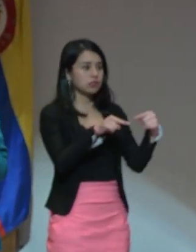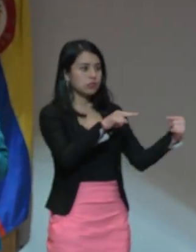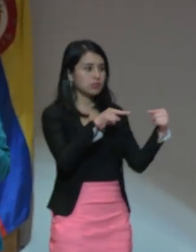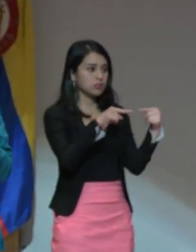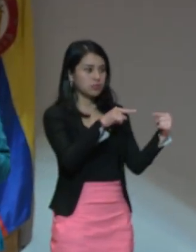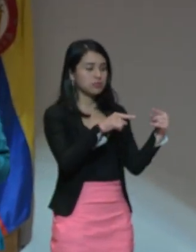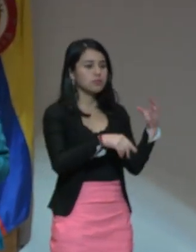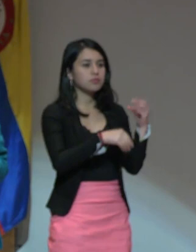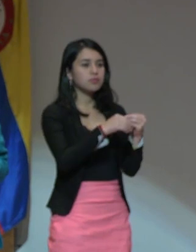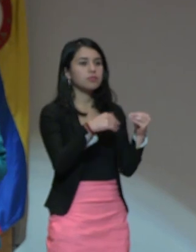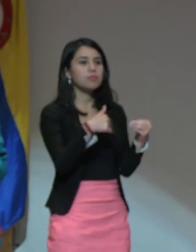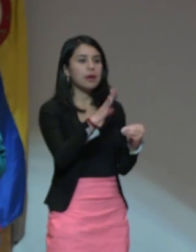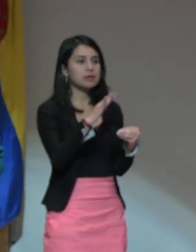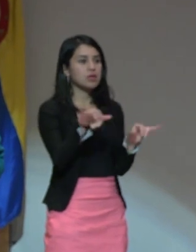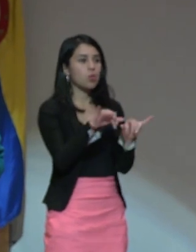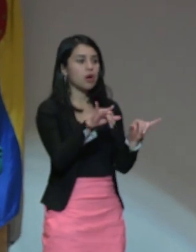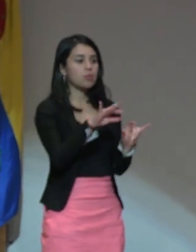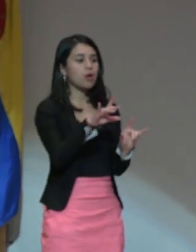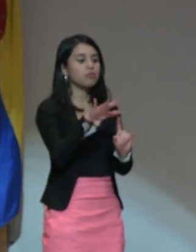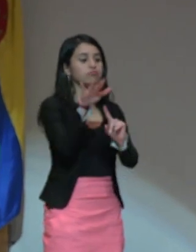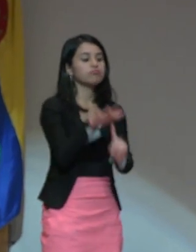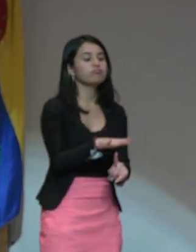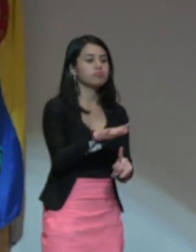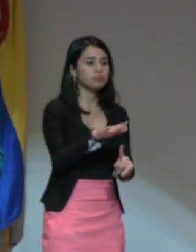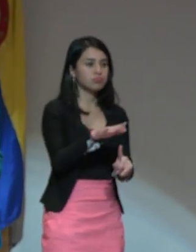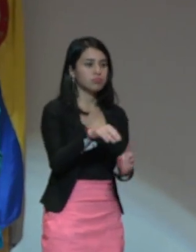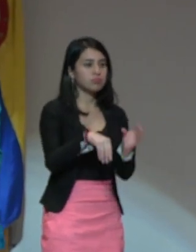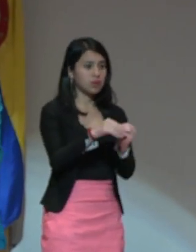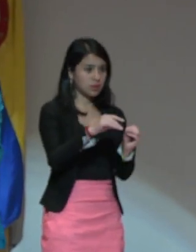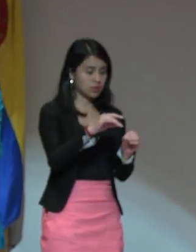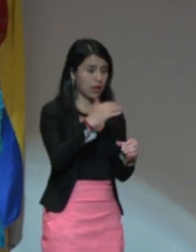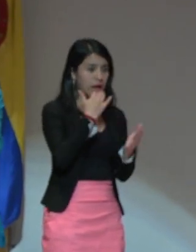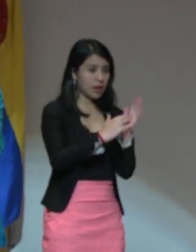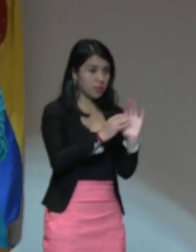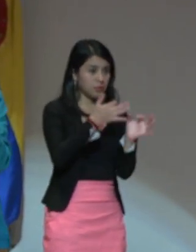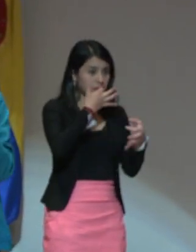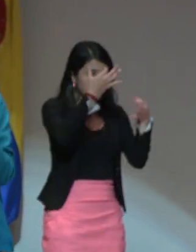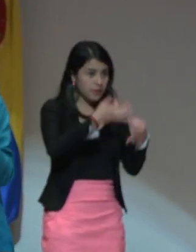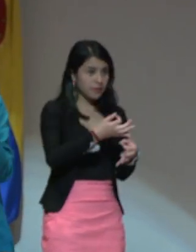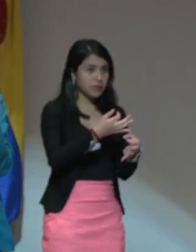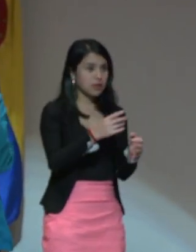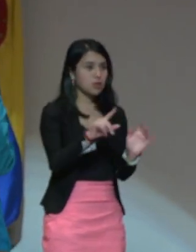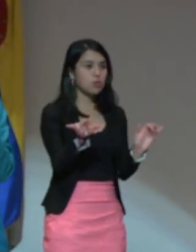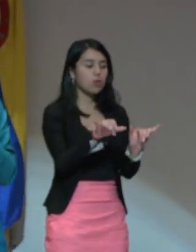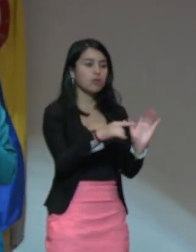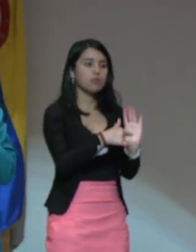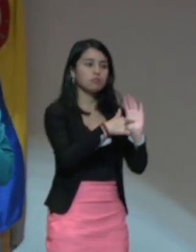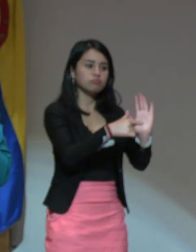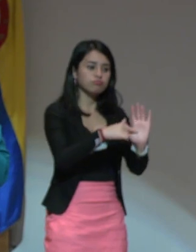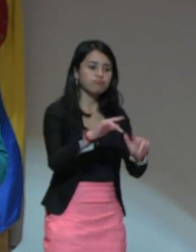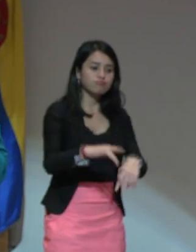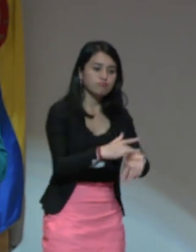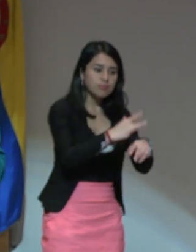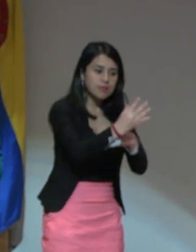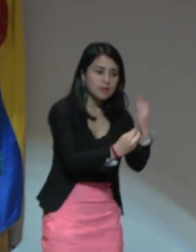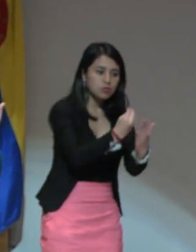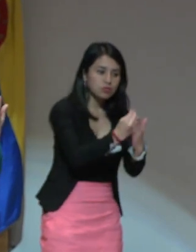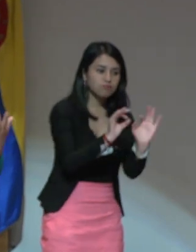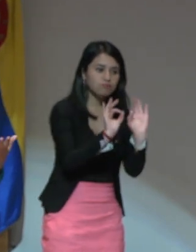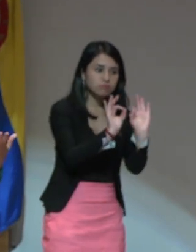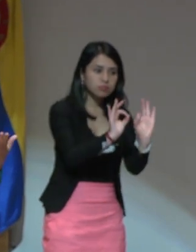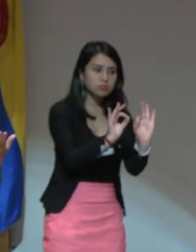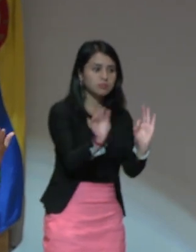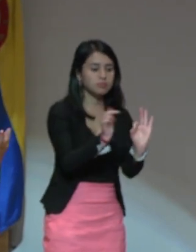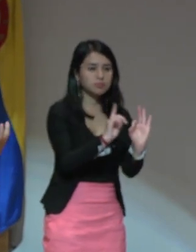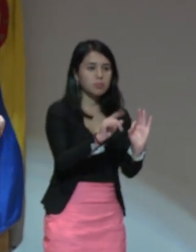para avergonzar que para realmente dar un resultado sobre